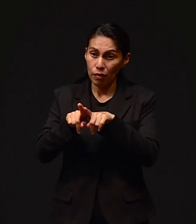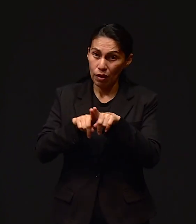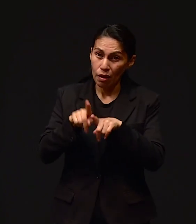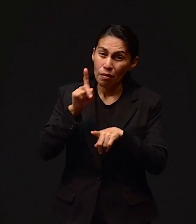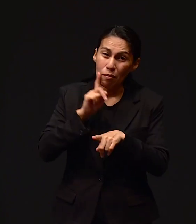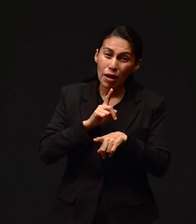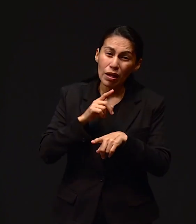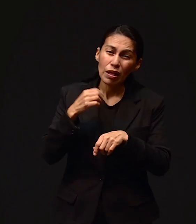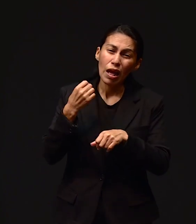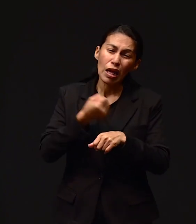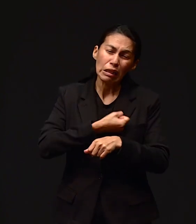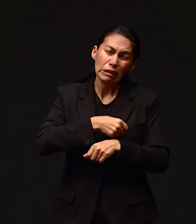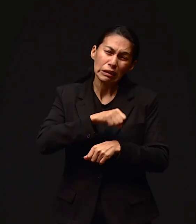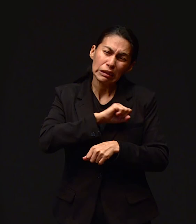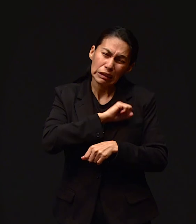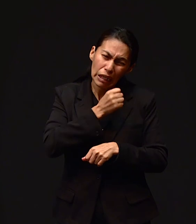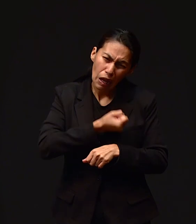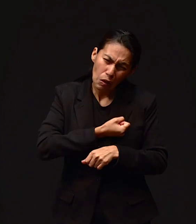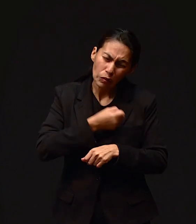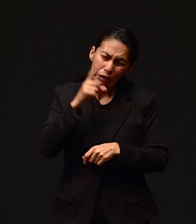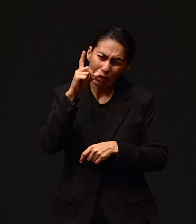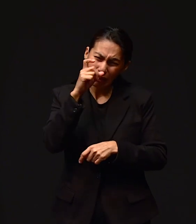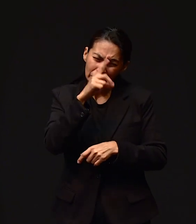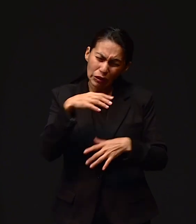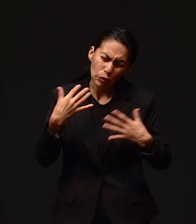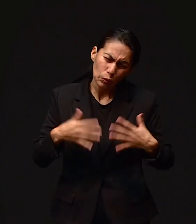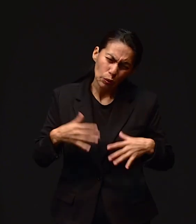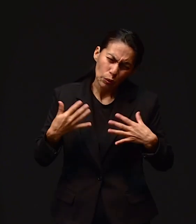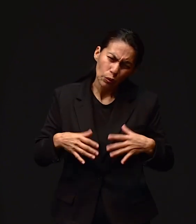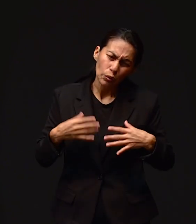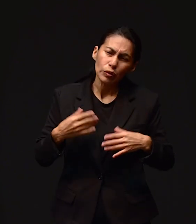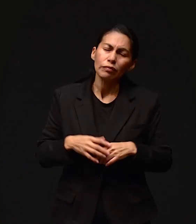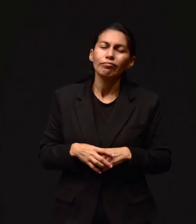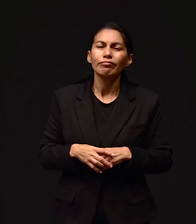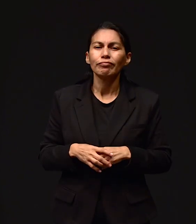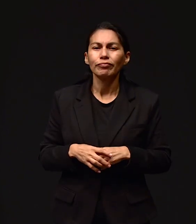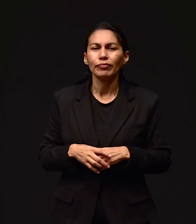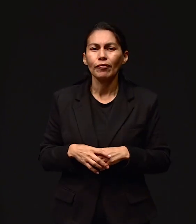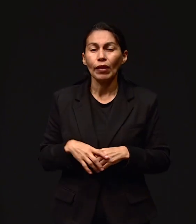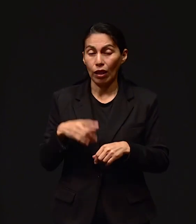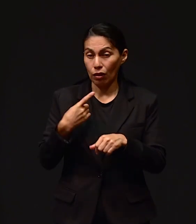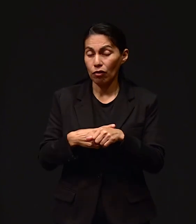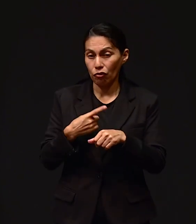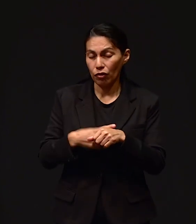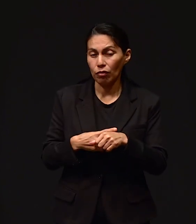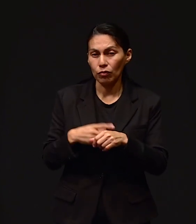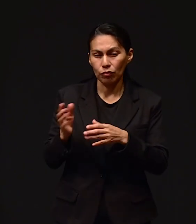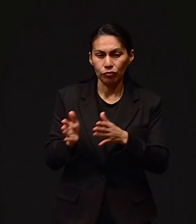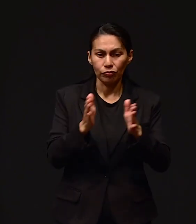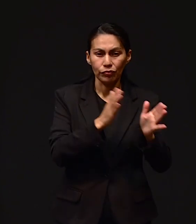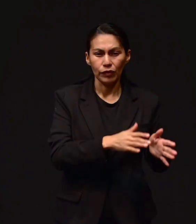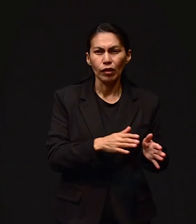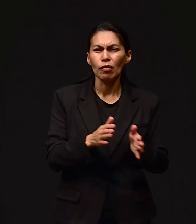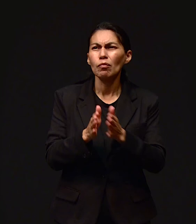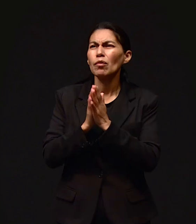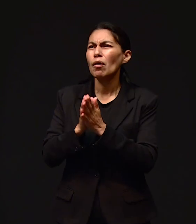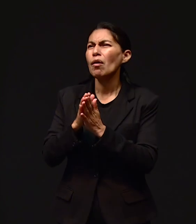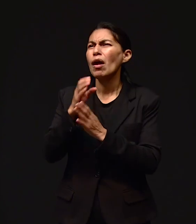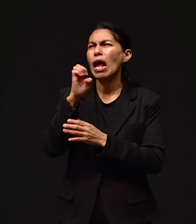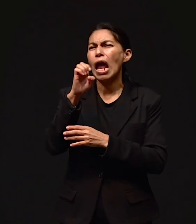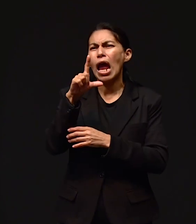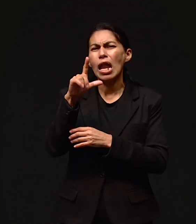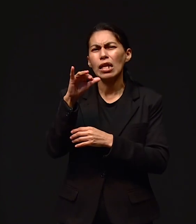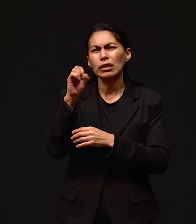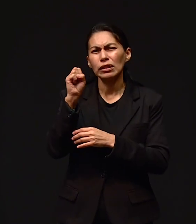hijo Y mi hermana Que están delicados De salud Eliseo Molino Pido oración Por mi salud Y la de mi